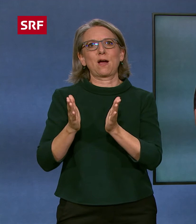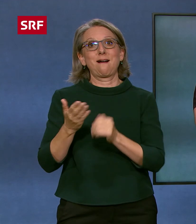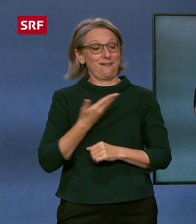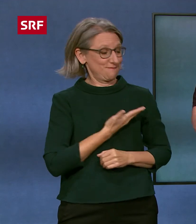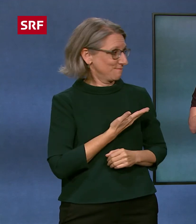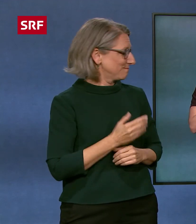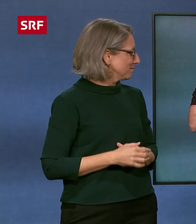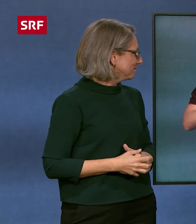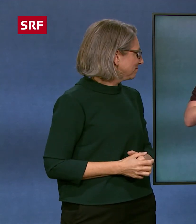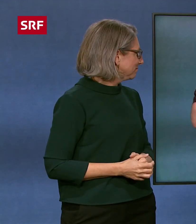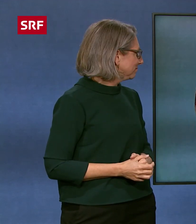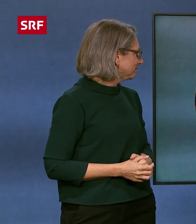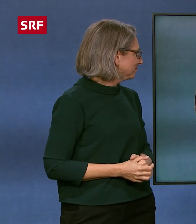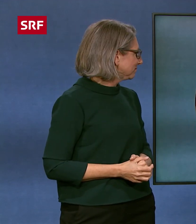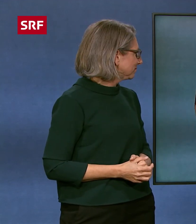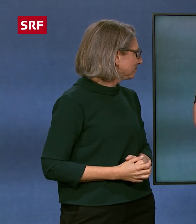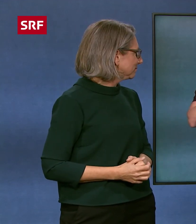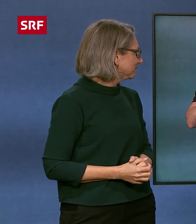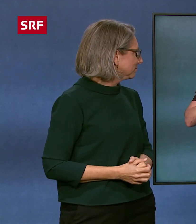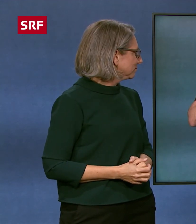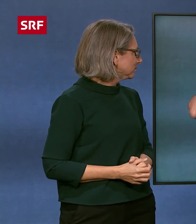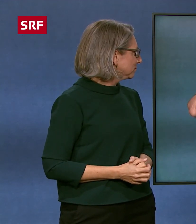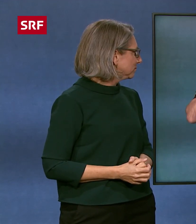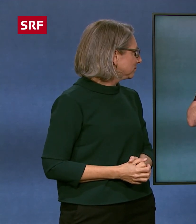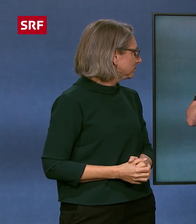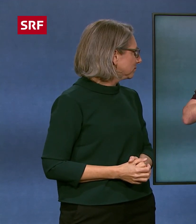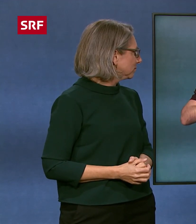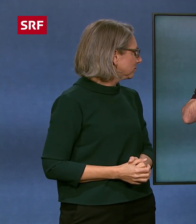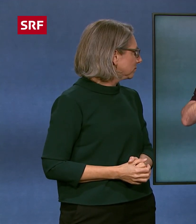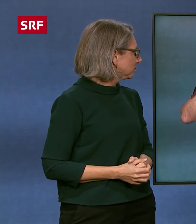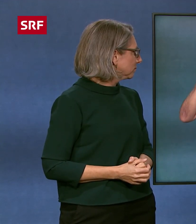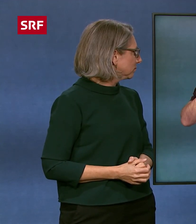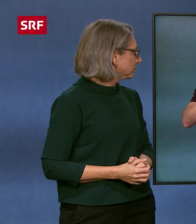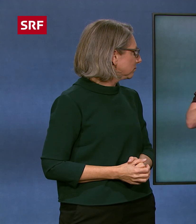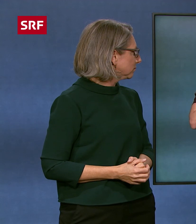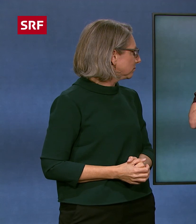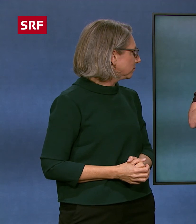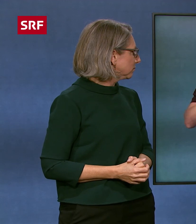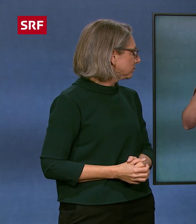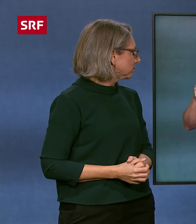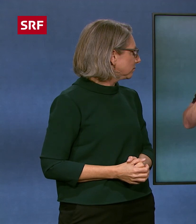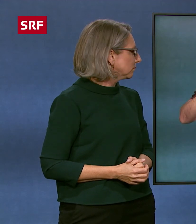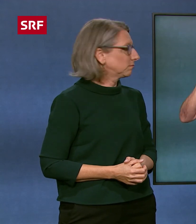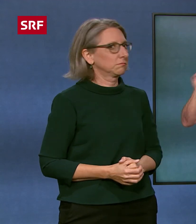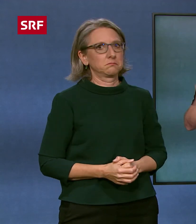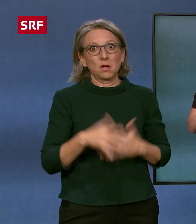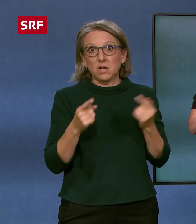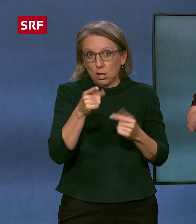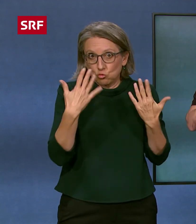Schweiz meistens mehr als genügend Strom und kann diesen sogar anderen Ländern verkaufen. Vielleicht hast du das ja auch schon gesehen. So